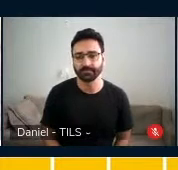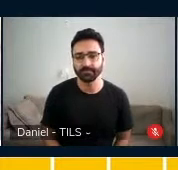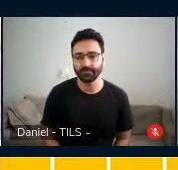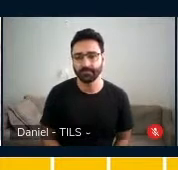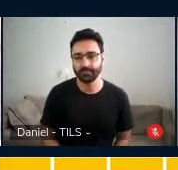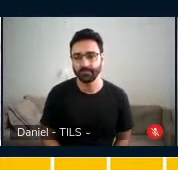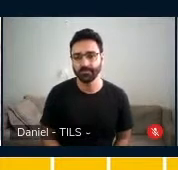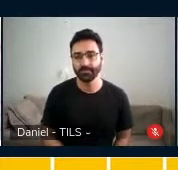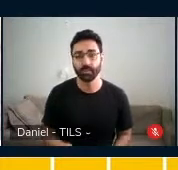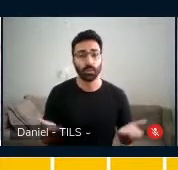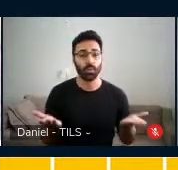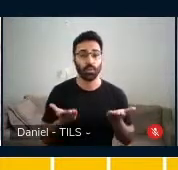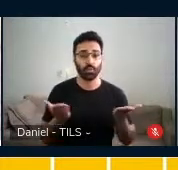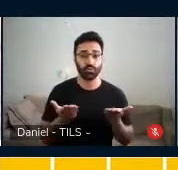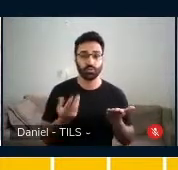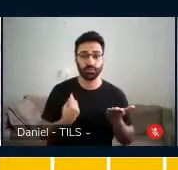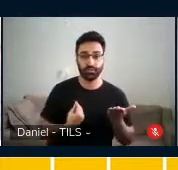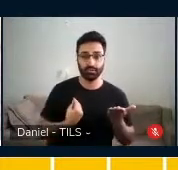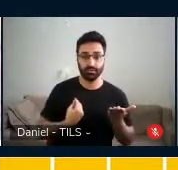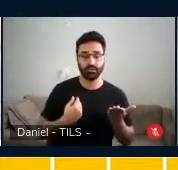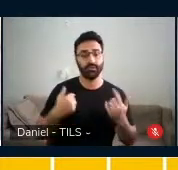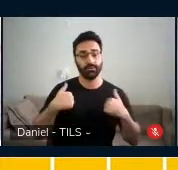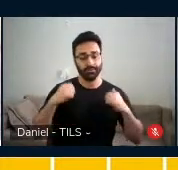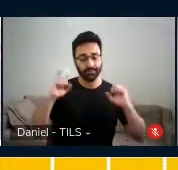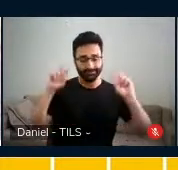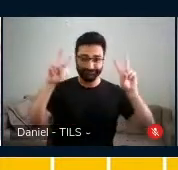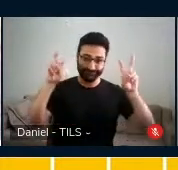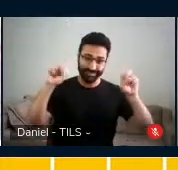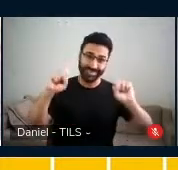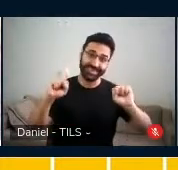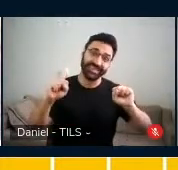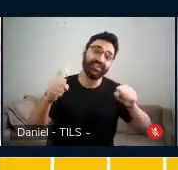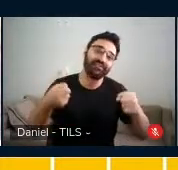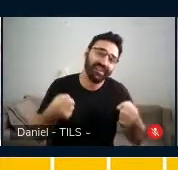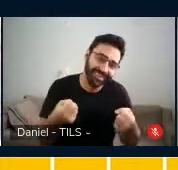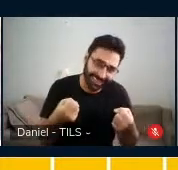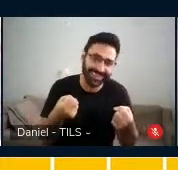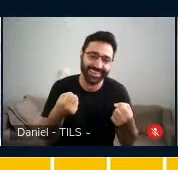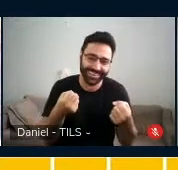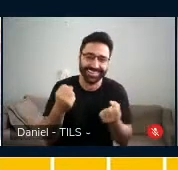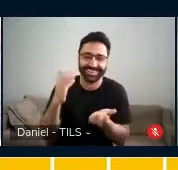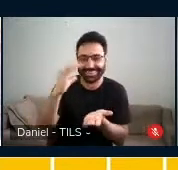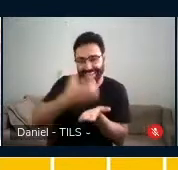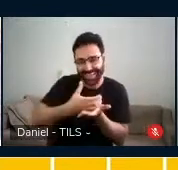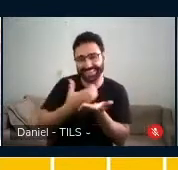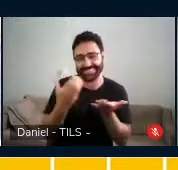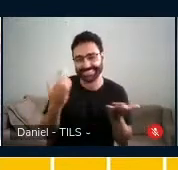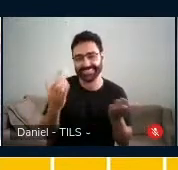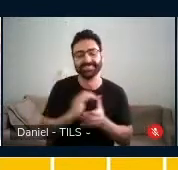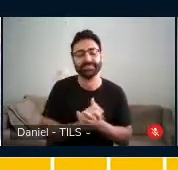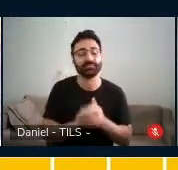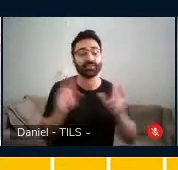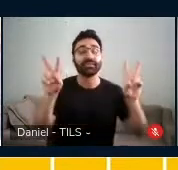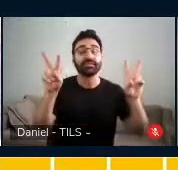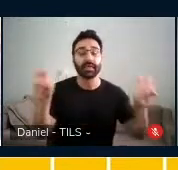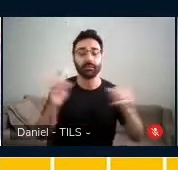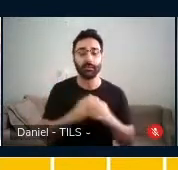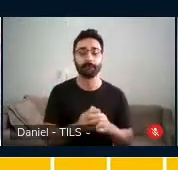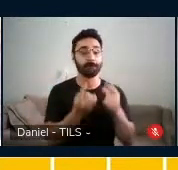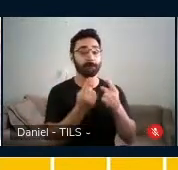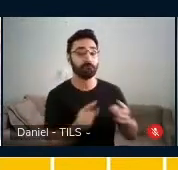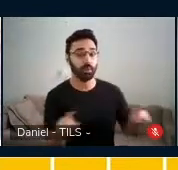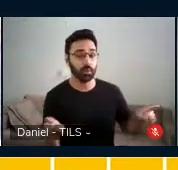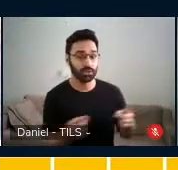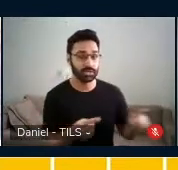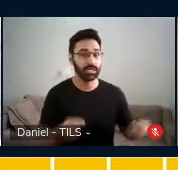Hoje, a gente está aqui para defender a minha tese, né? Como diz a Pathy, defesa, enfim. O tema é A Musicalidade da